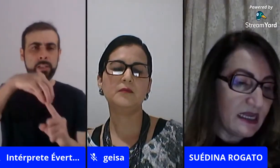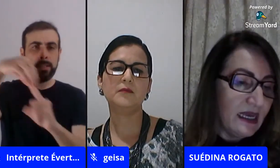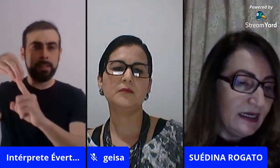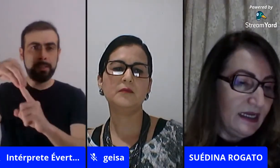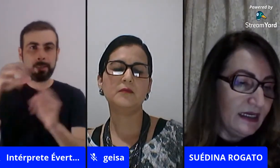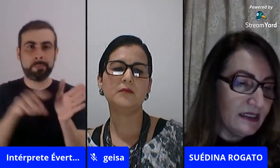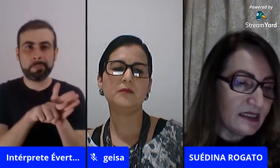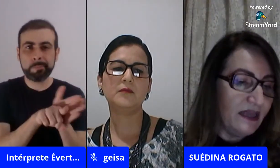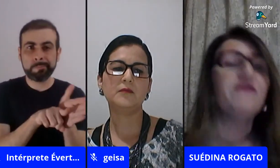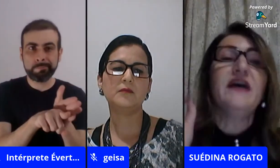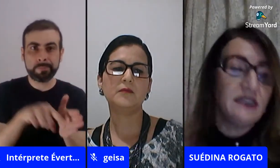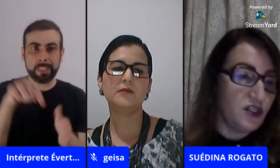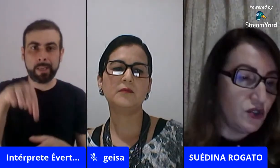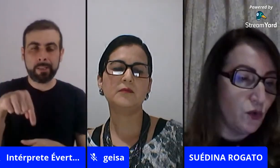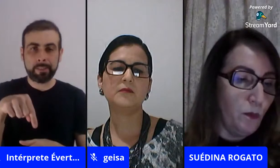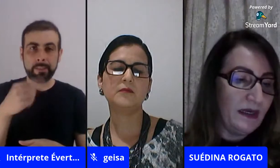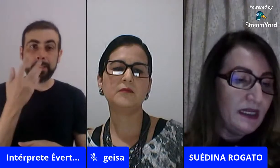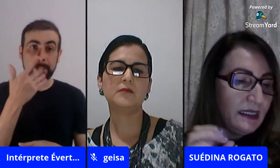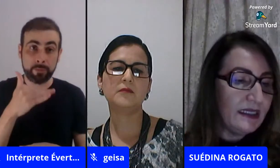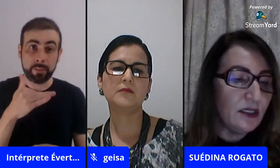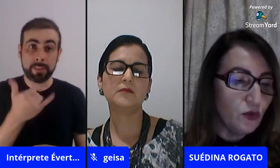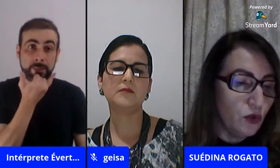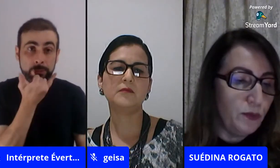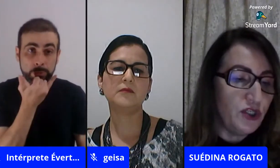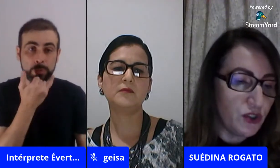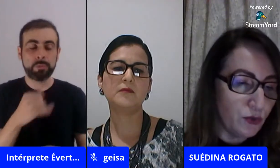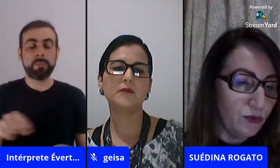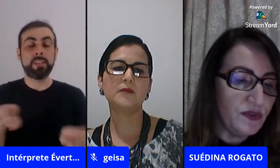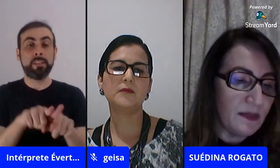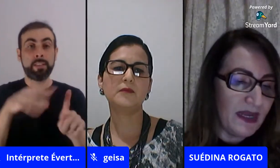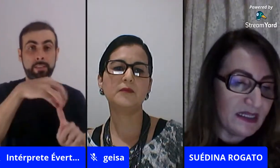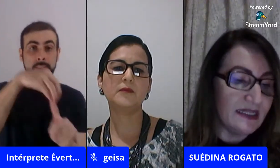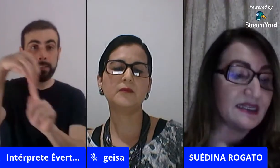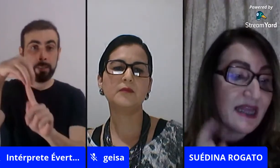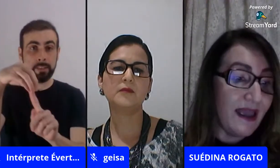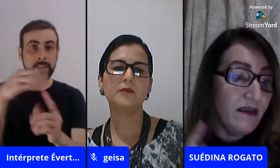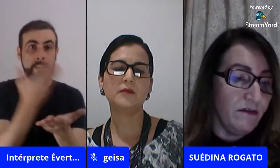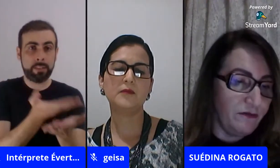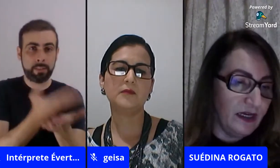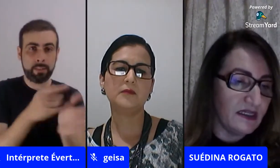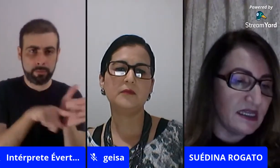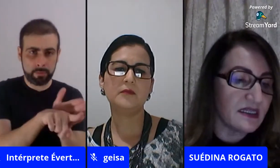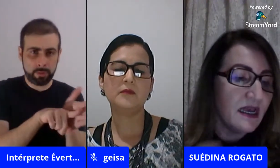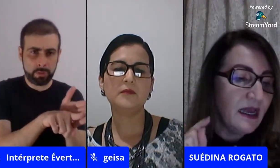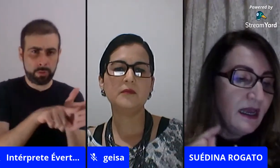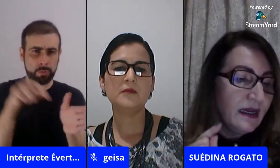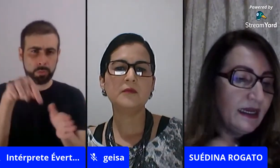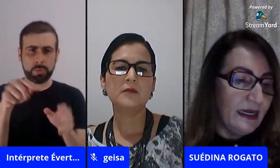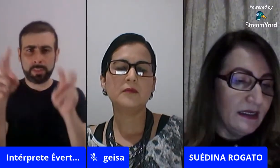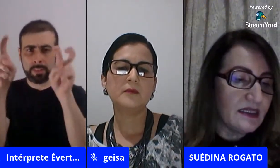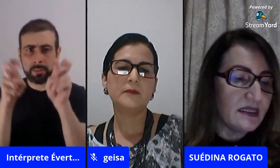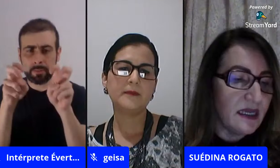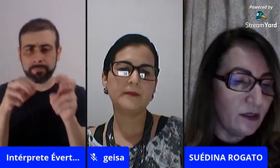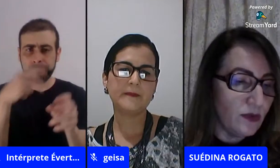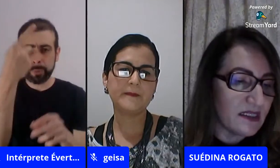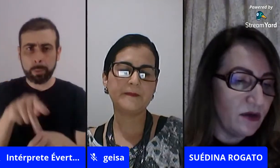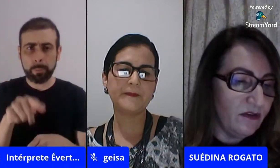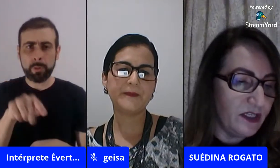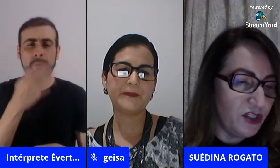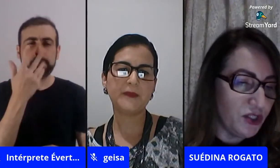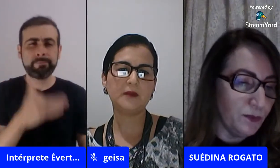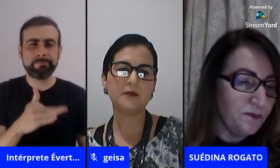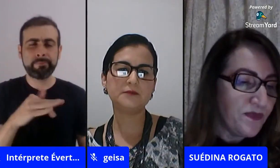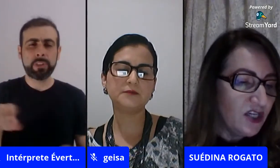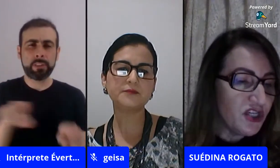instâncias, crianças, infâncias, desculpa, líder do grupo de estudos e pesquisas em infâncias, crianças e